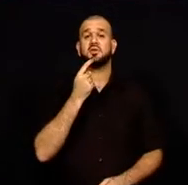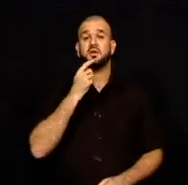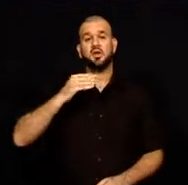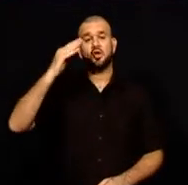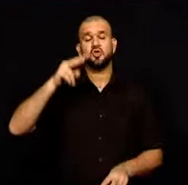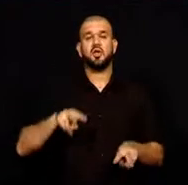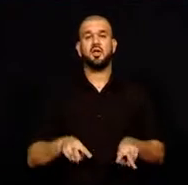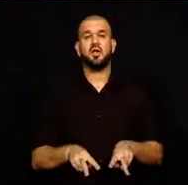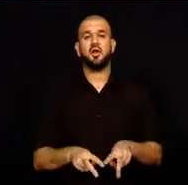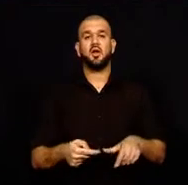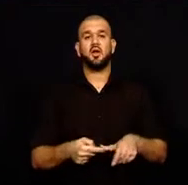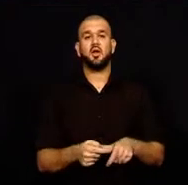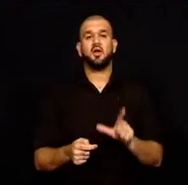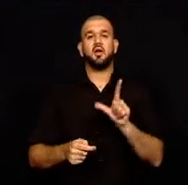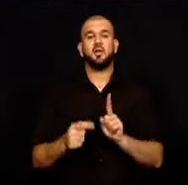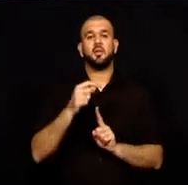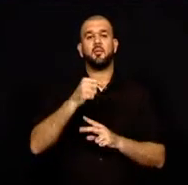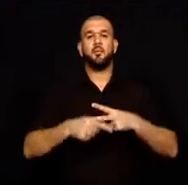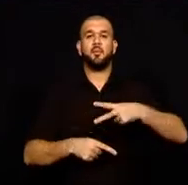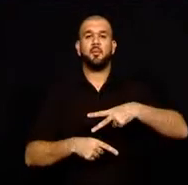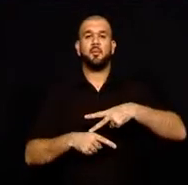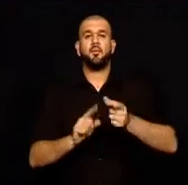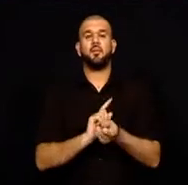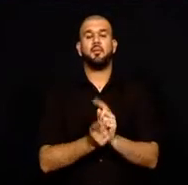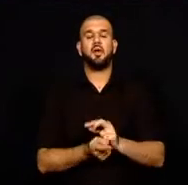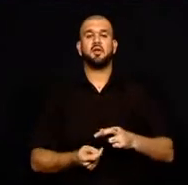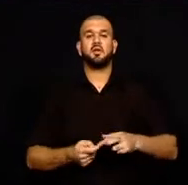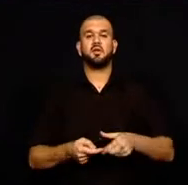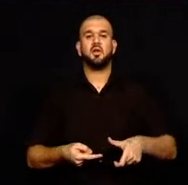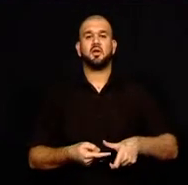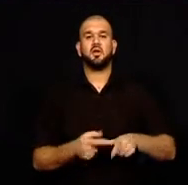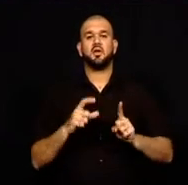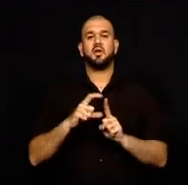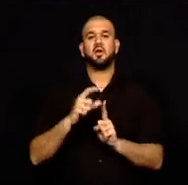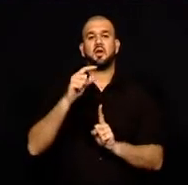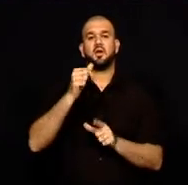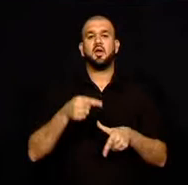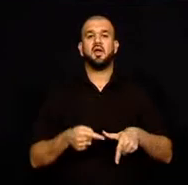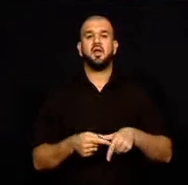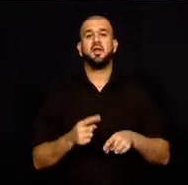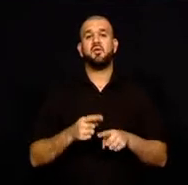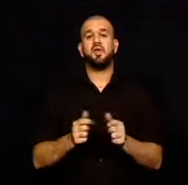Ümmü Kiraz'ı farklı sürelerde pistlerden men etti.